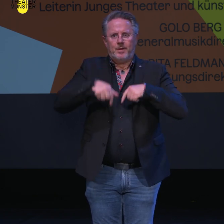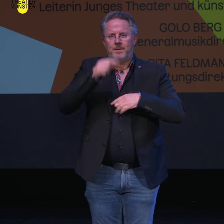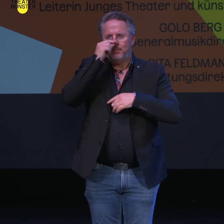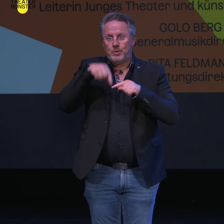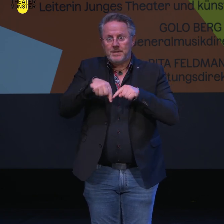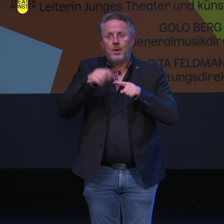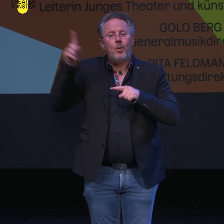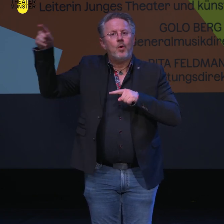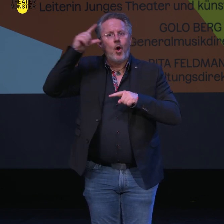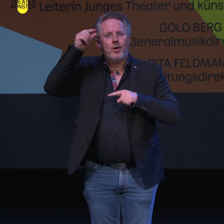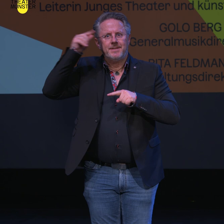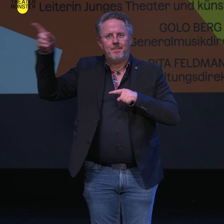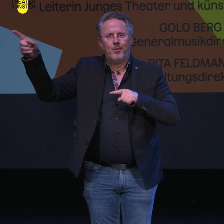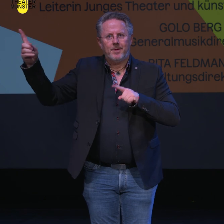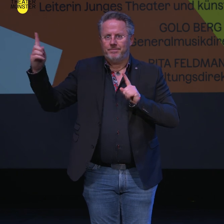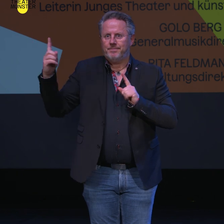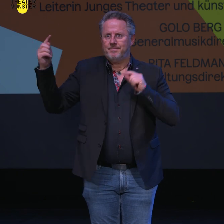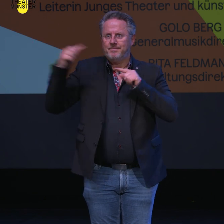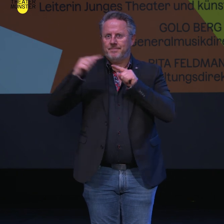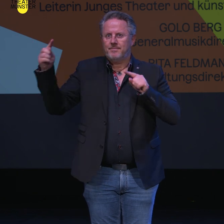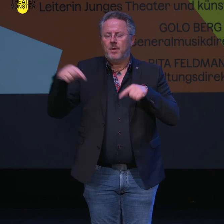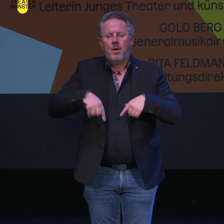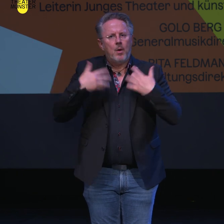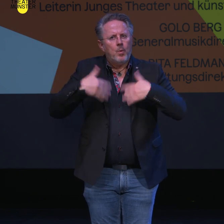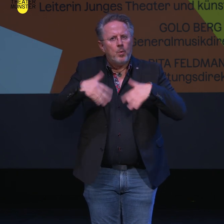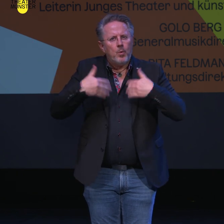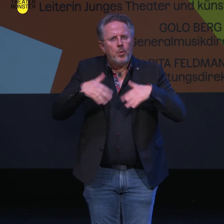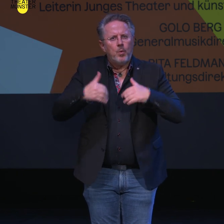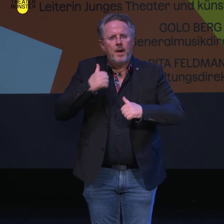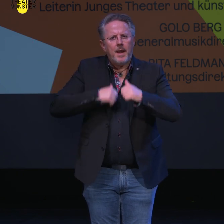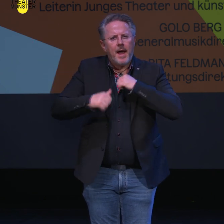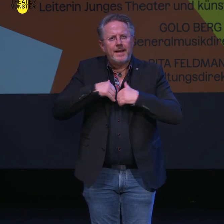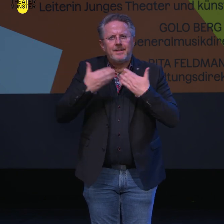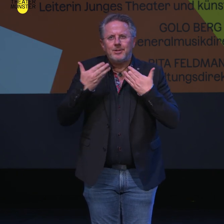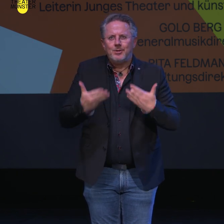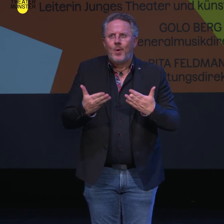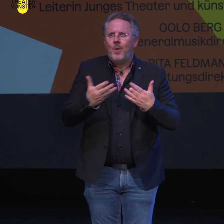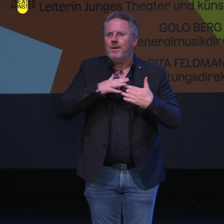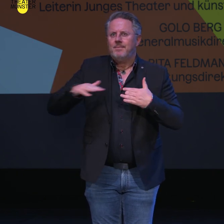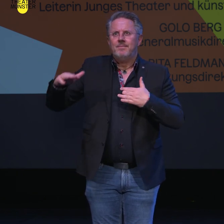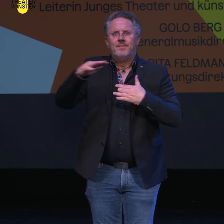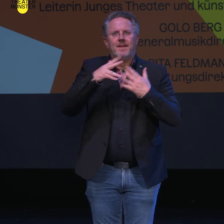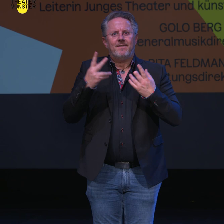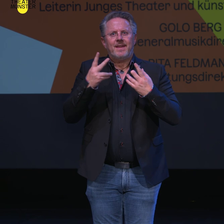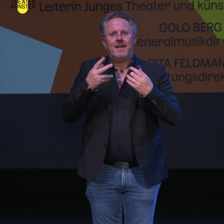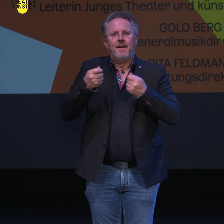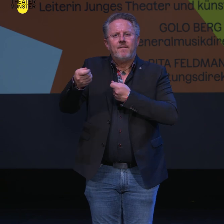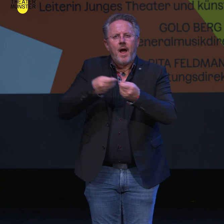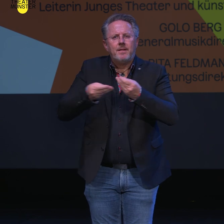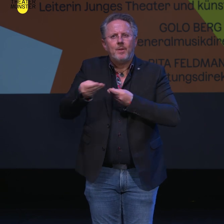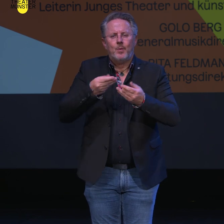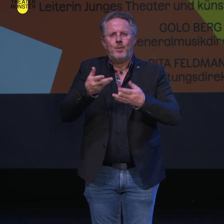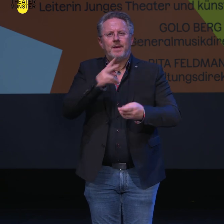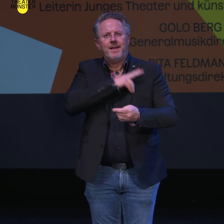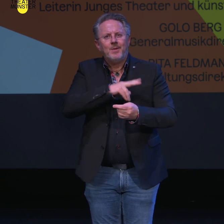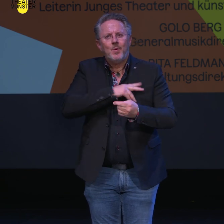Osnabrück. Der Leidensdruck war damals groß genug geworden, um auf allen Seiten Verhandlungsbereitschaft zu erzeugen. Und die Geduld